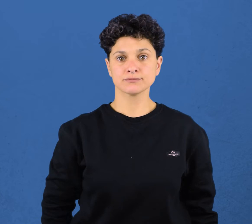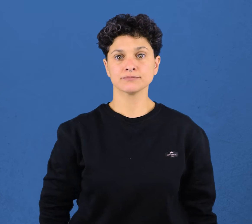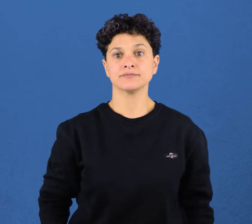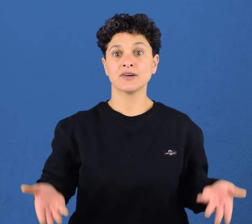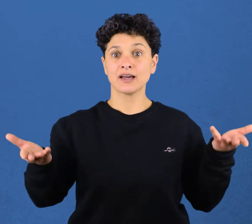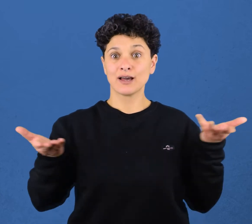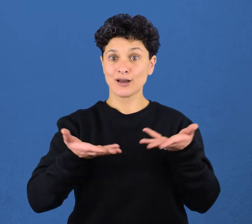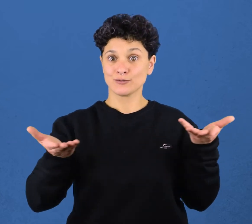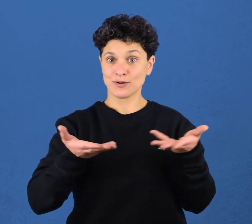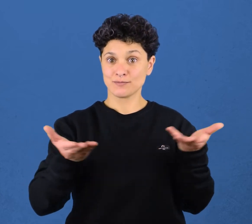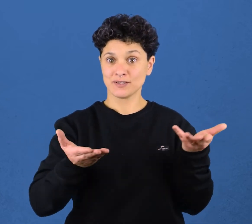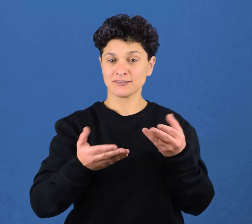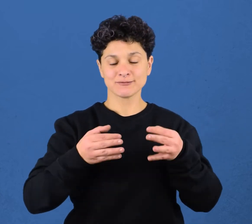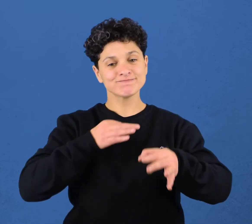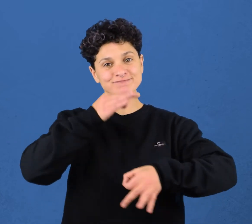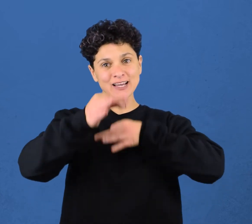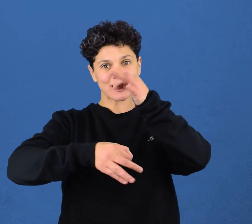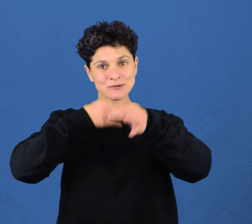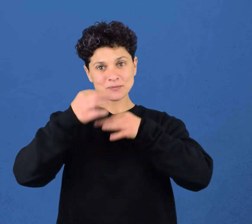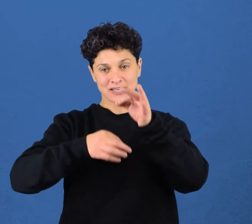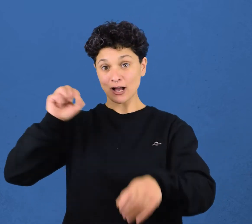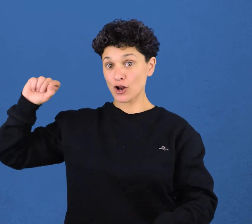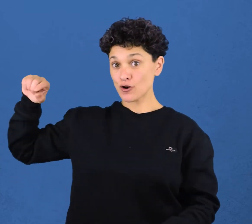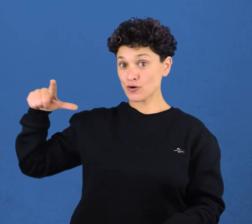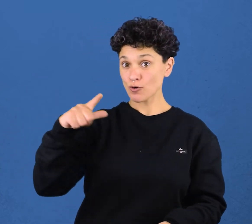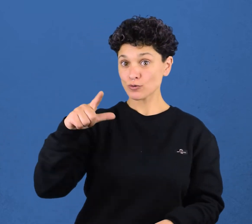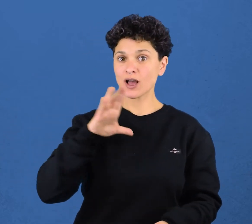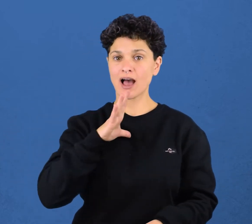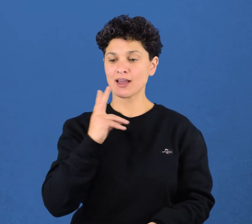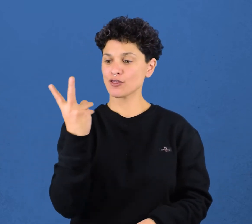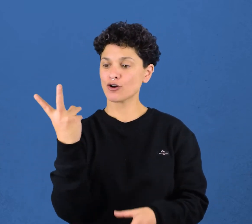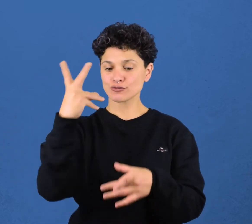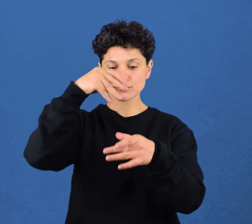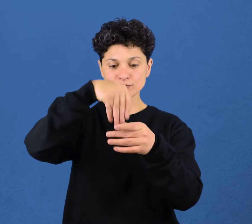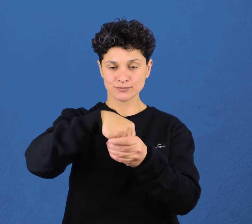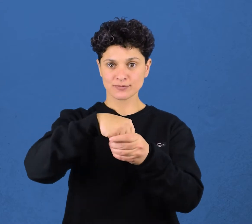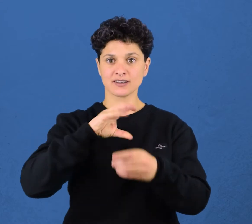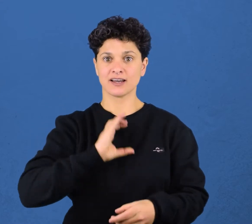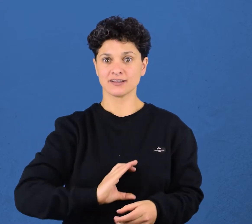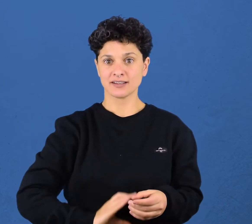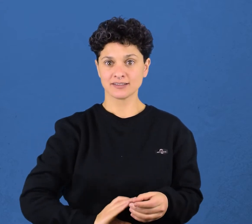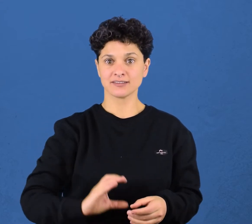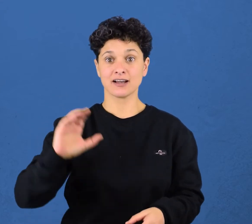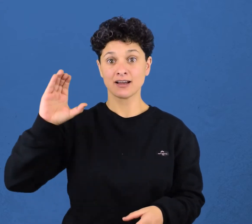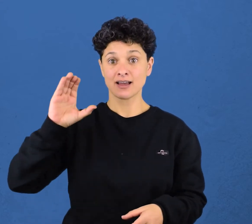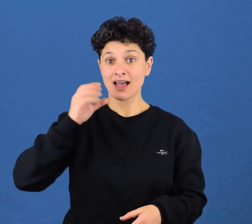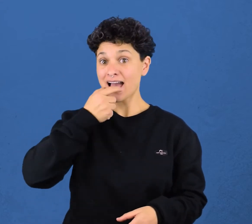Actualmente, se considera que la luz tiene carácter dual. Einstein afirma en su teoría sobre la